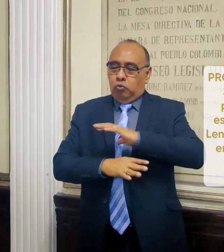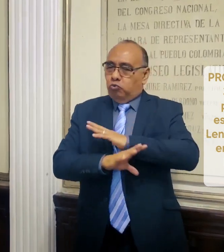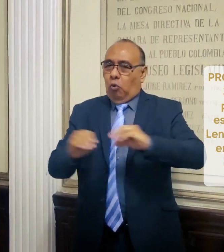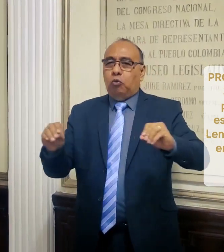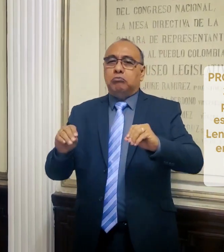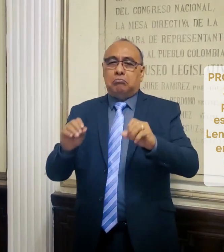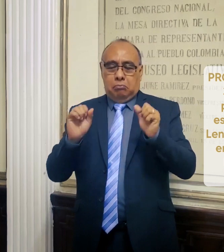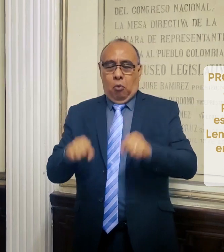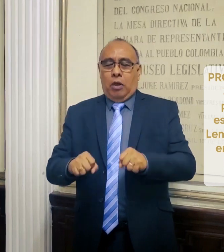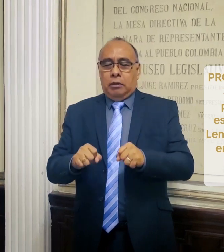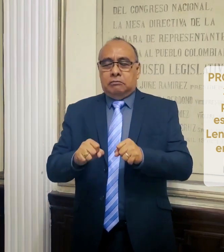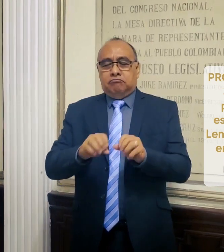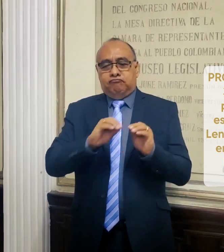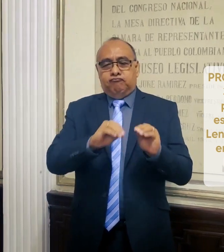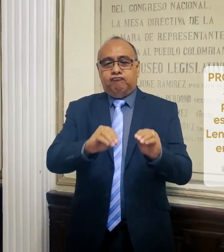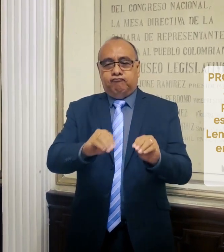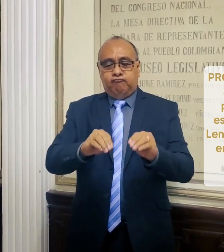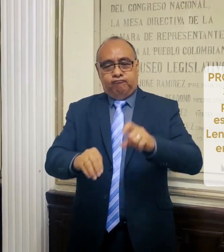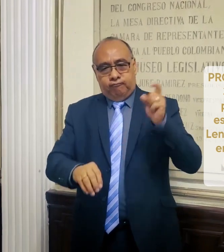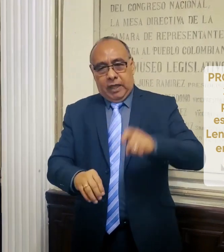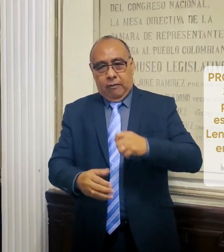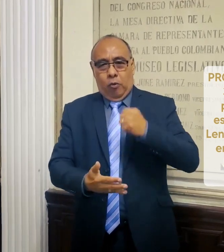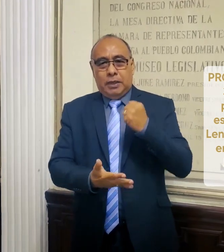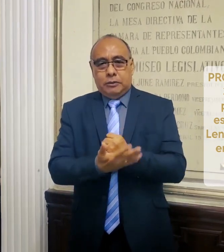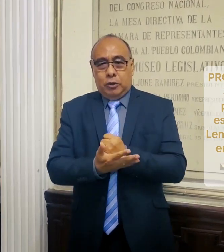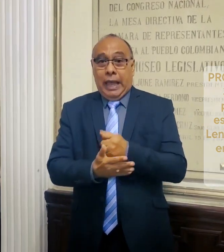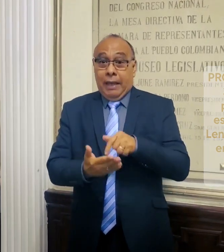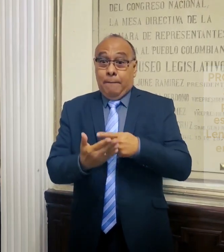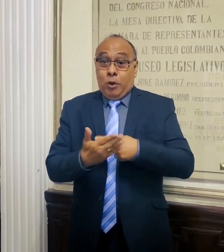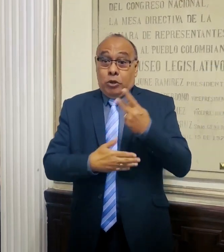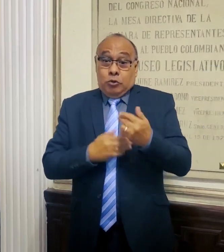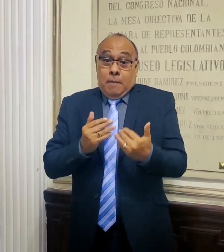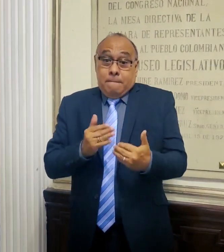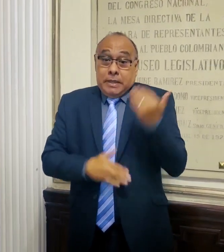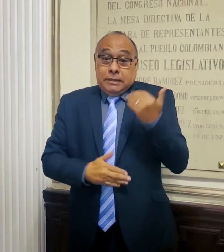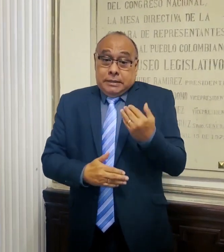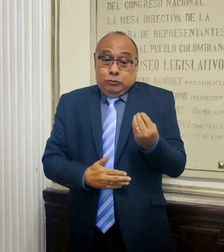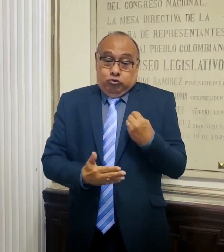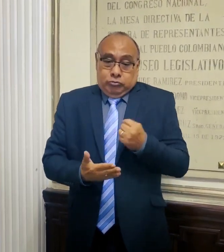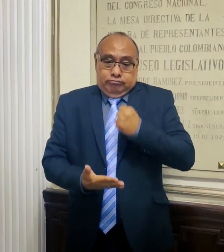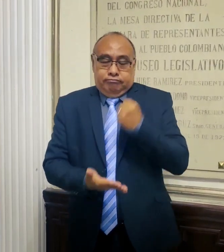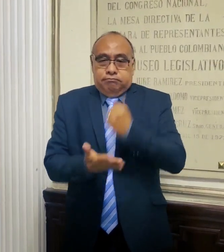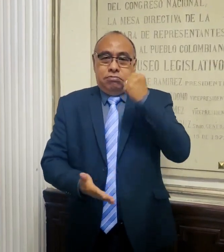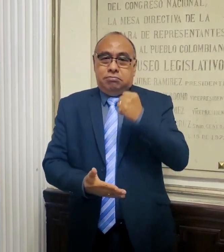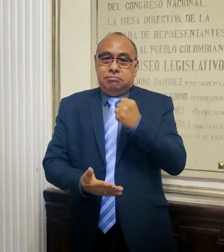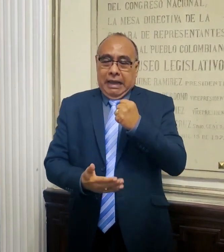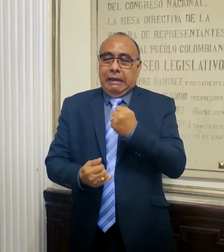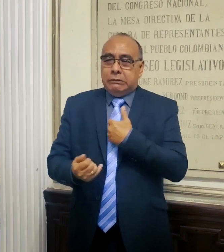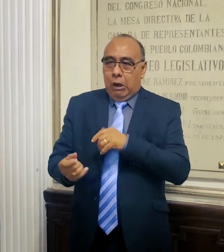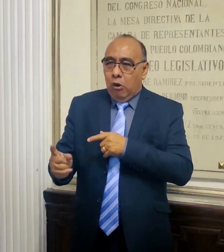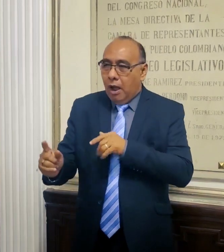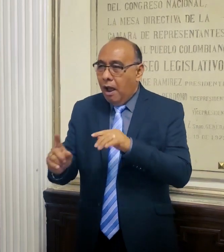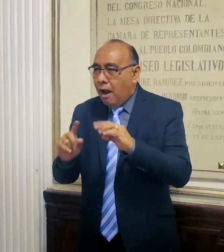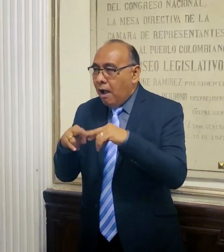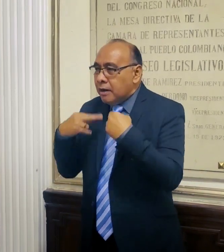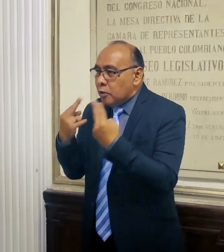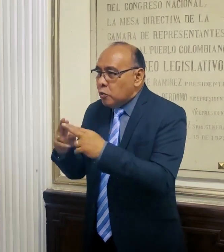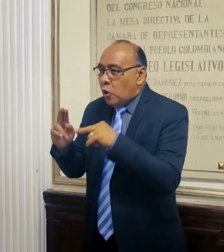tanto públicas como privadas, deban enseñar la lengua de señas. Este proyecto se radicó hace poco y se está